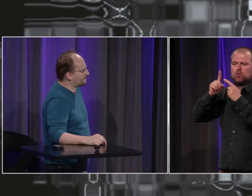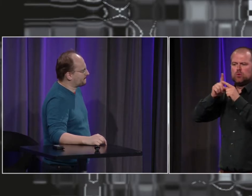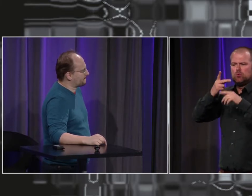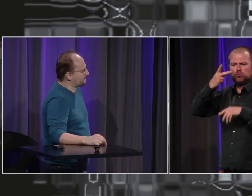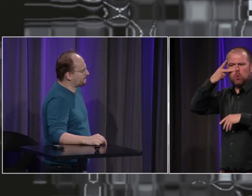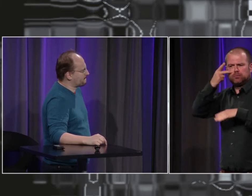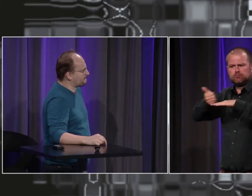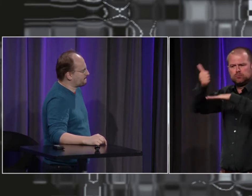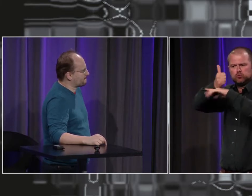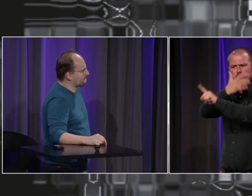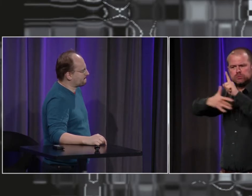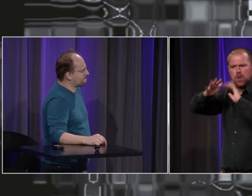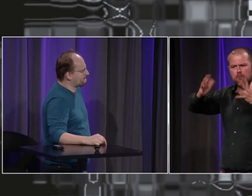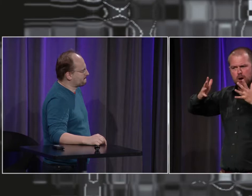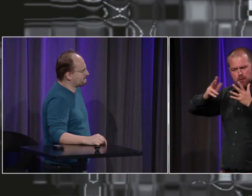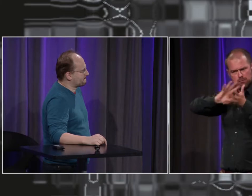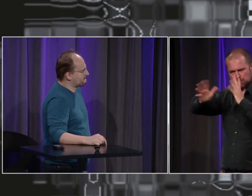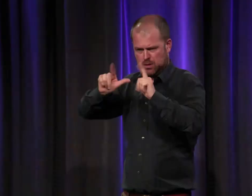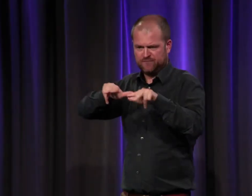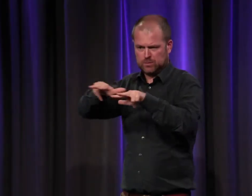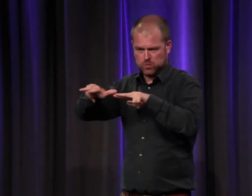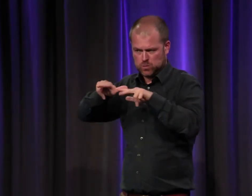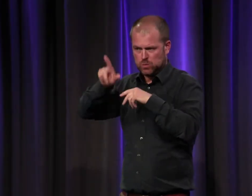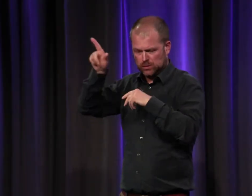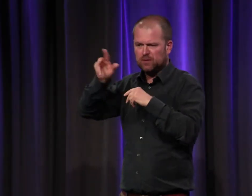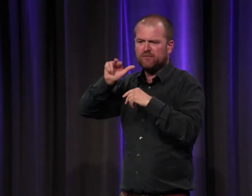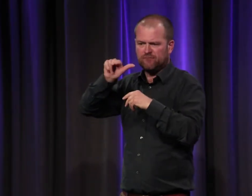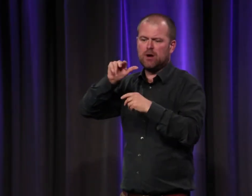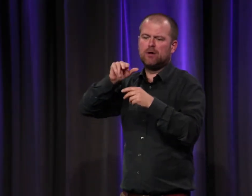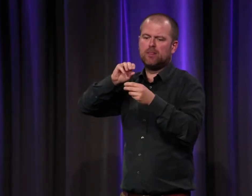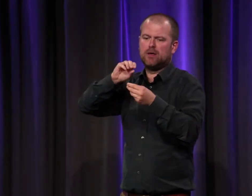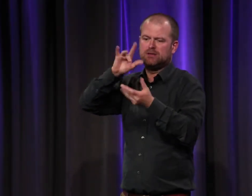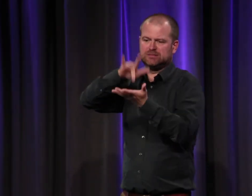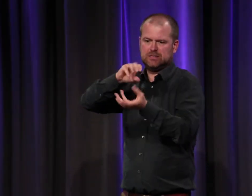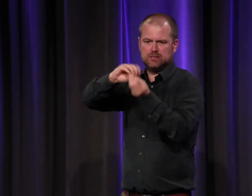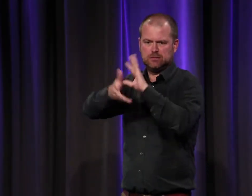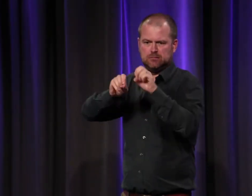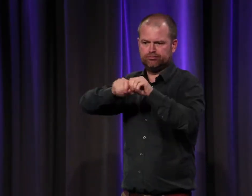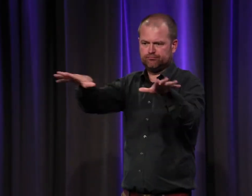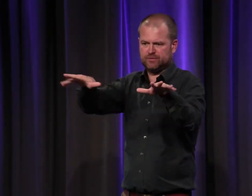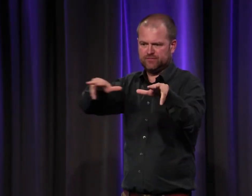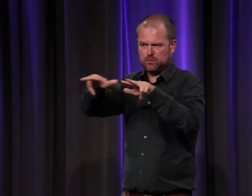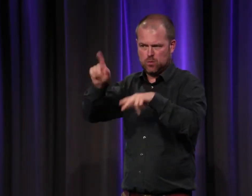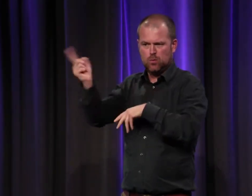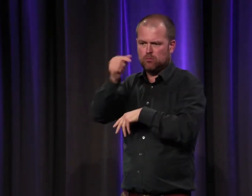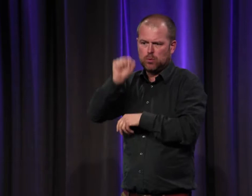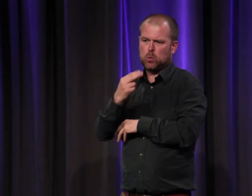des idées de la traduction de la noblesse comment elle fonctionnait à cette époque là donc il y a des vidéos qui vont être aussi